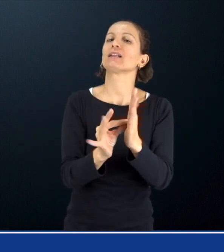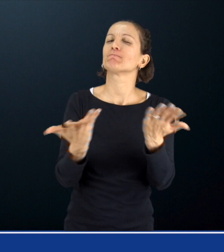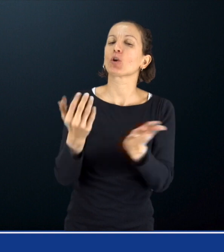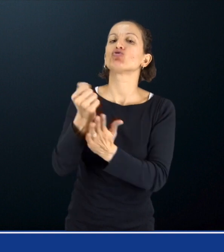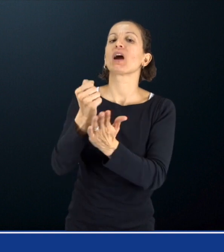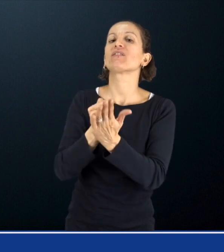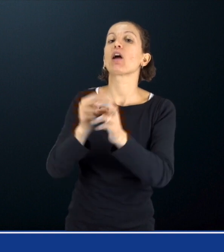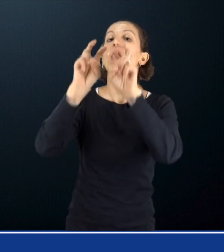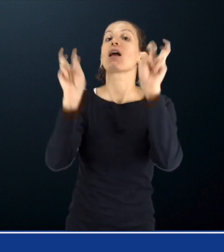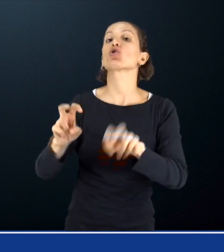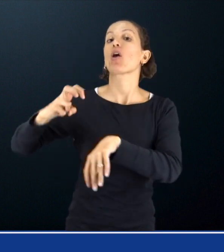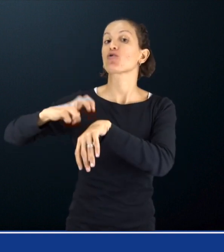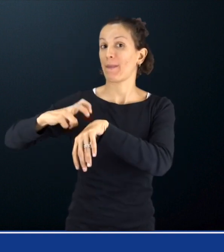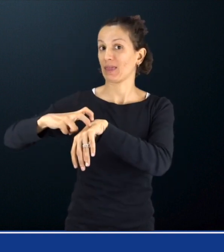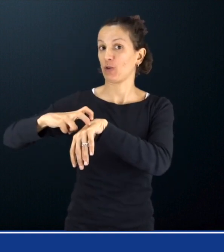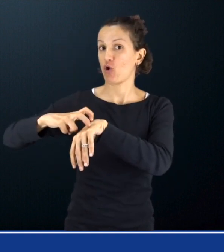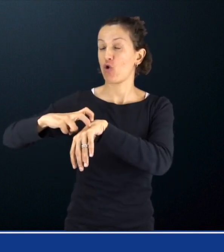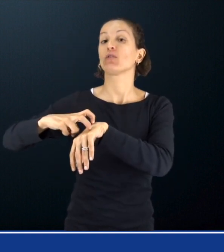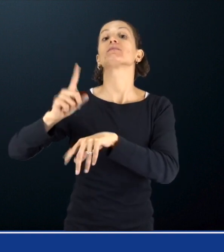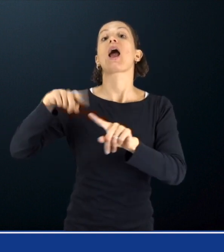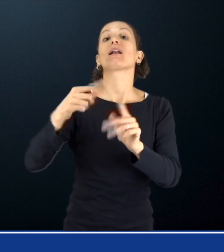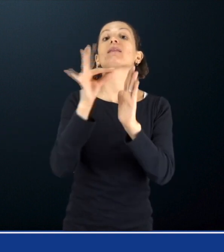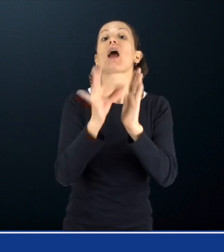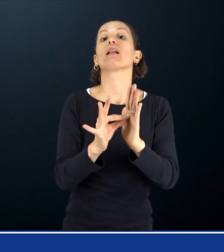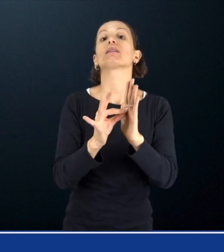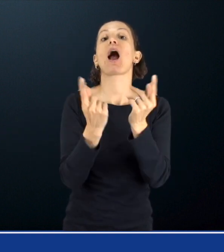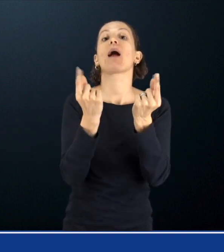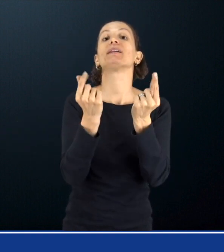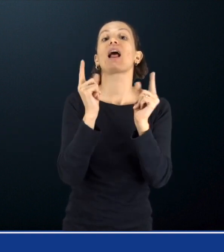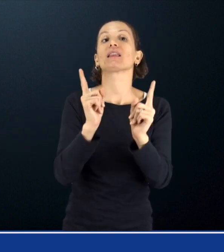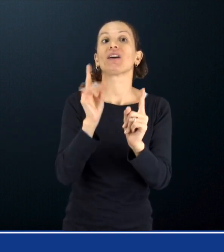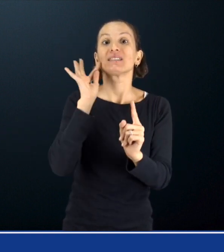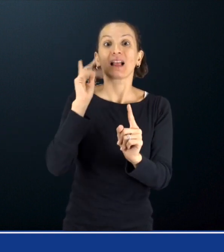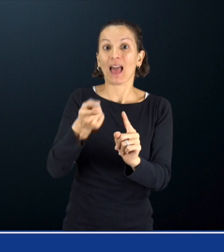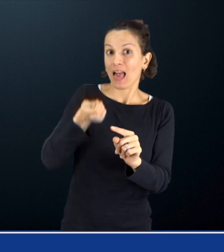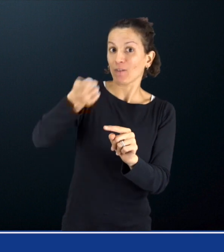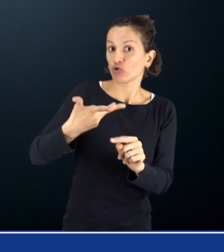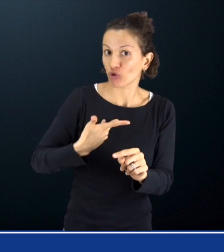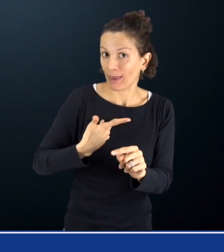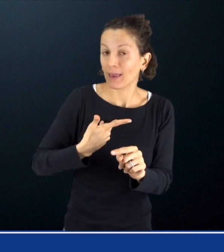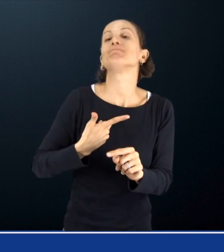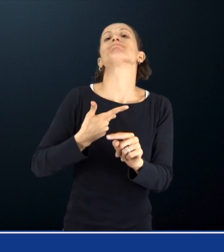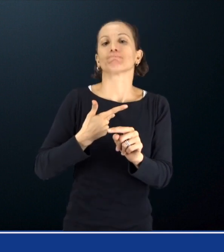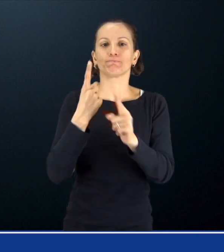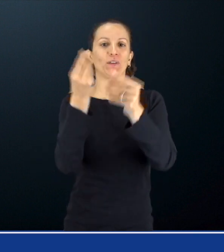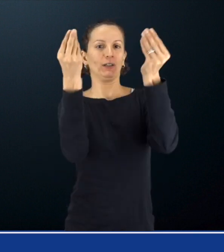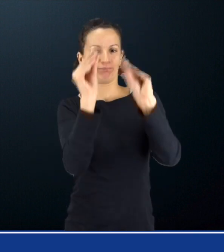medico ed i dati amministrativi per la liquidazione della provvidenza economica, se spettante, senza